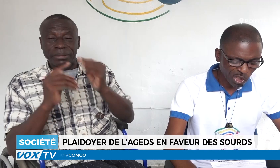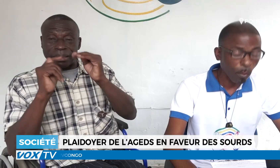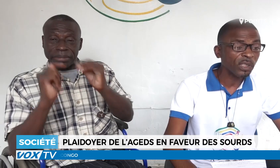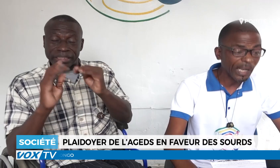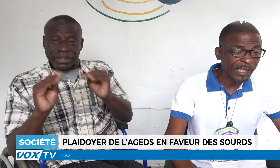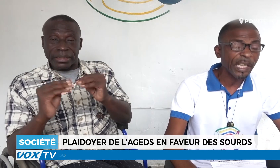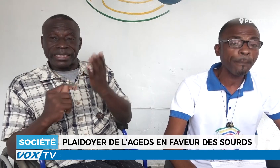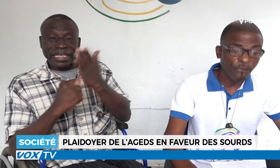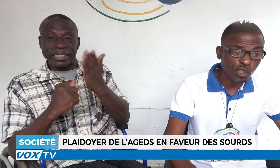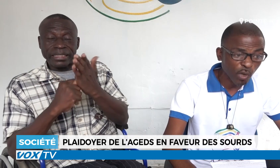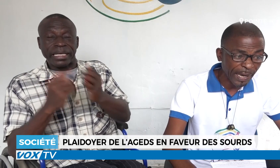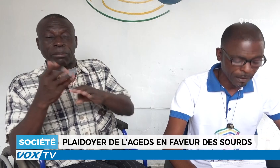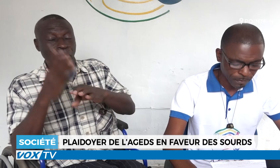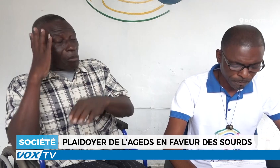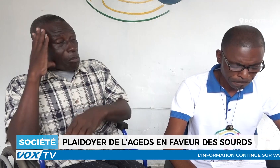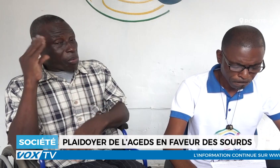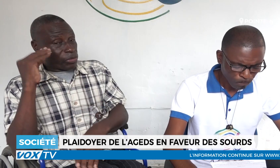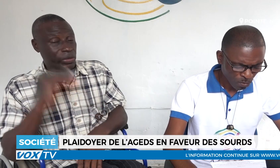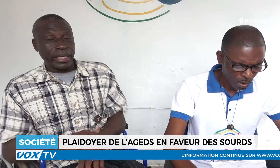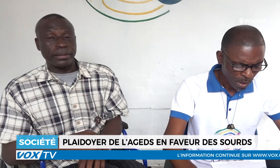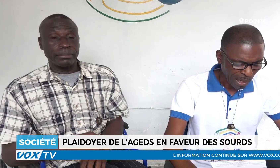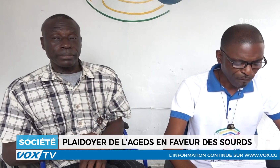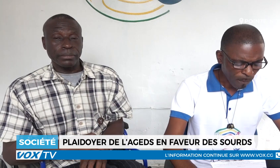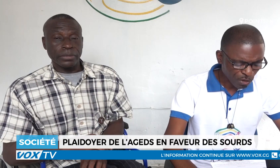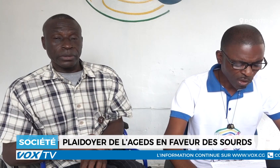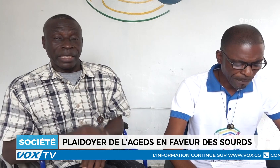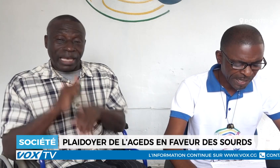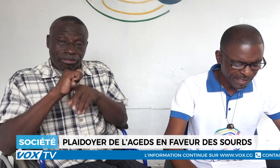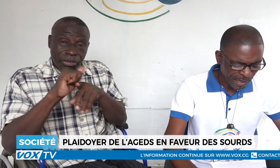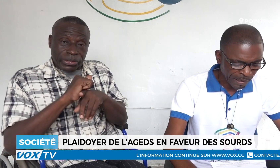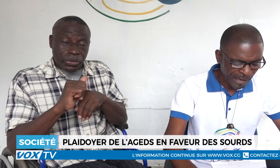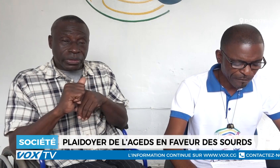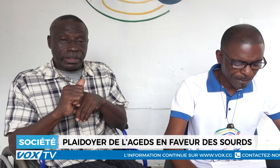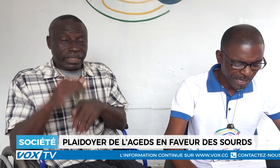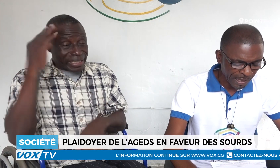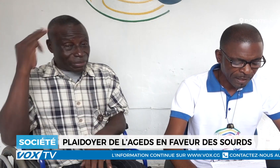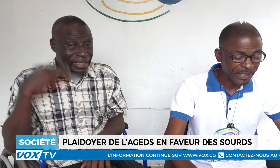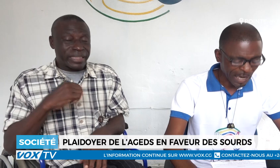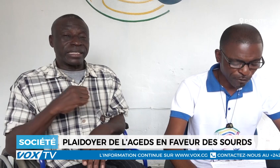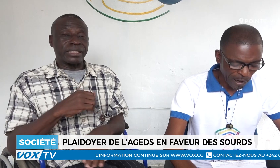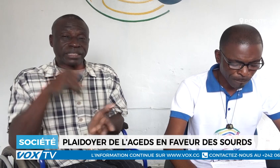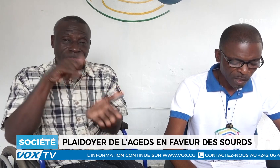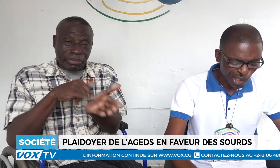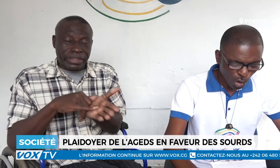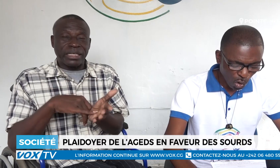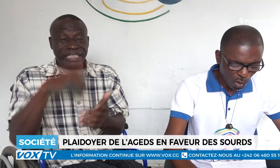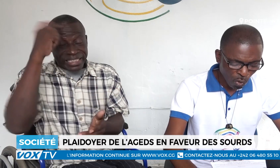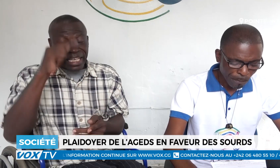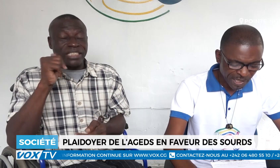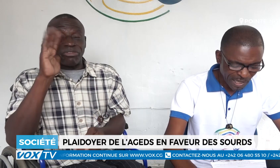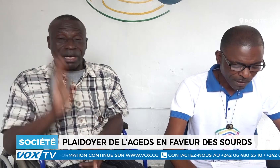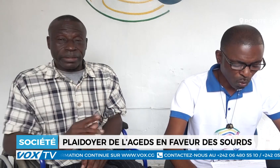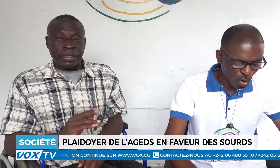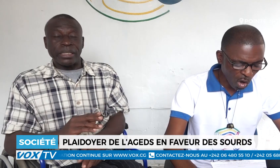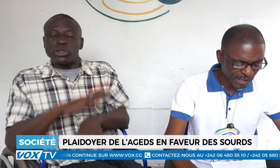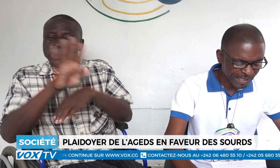ministère de l'enseignement technique et professionnel. La formation des médecins, infirmières, sages-femmes, chénocologues,